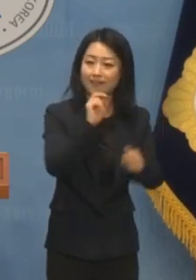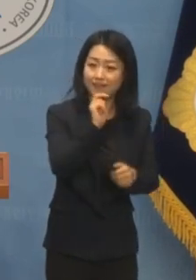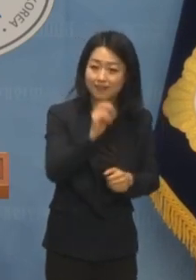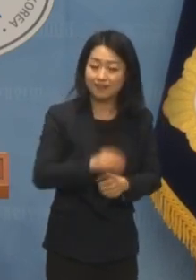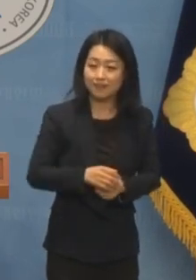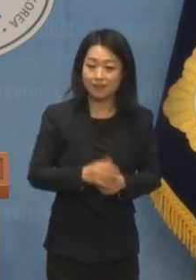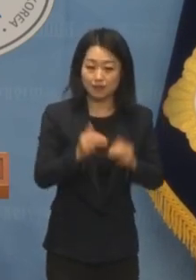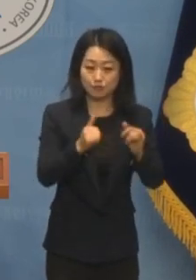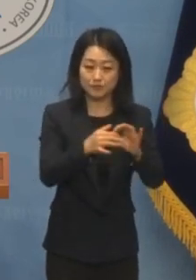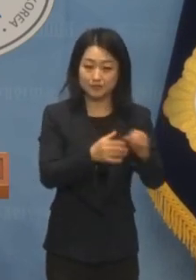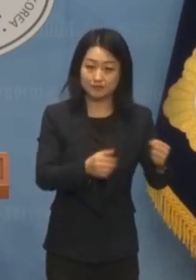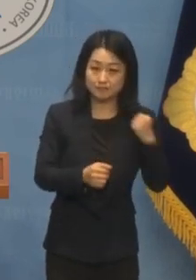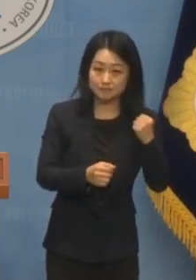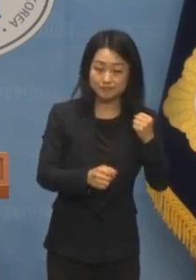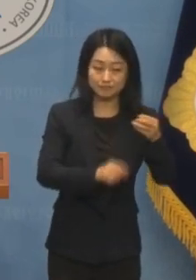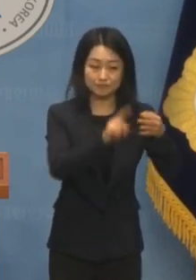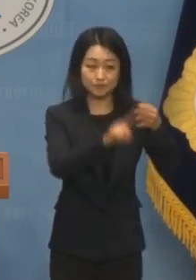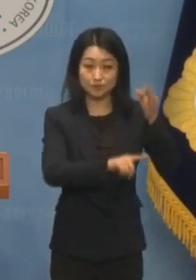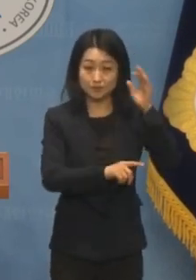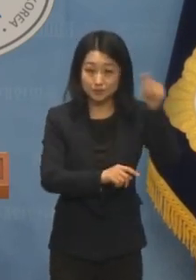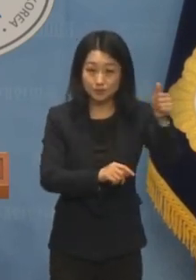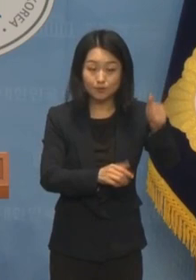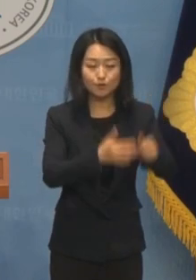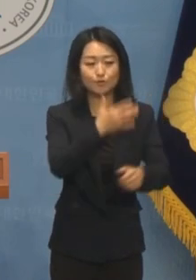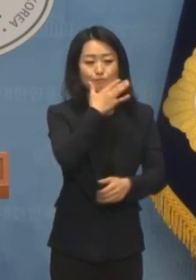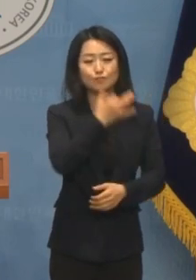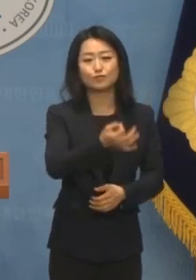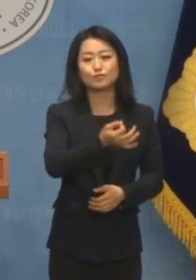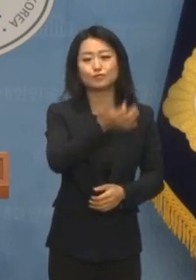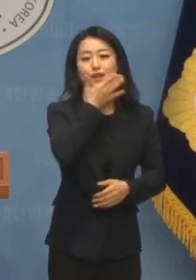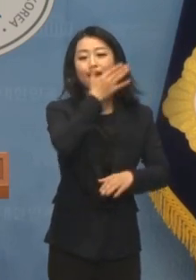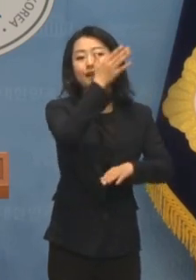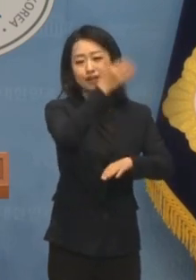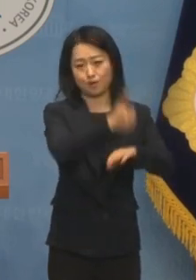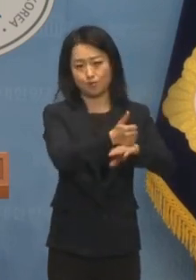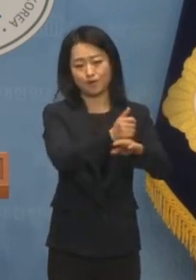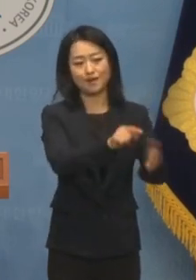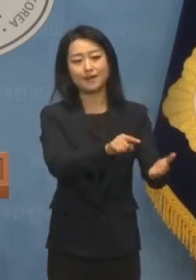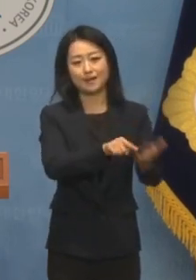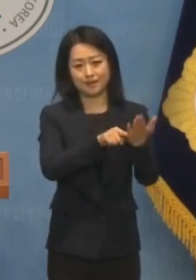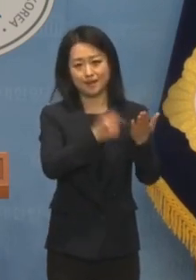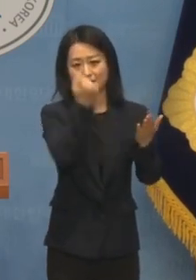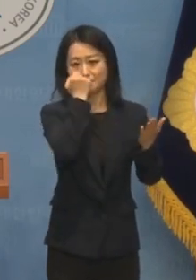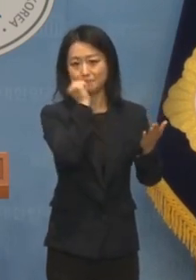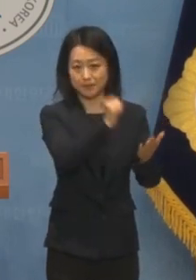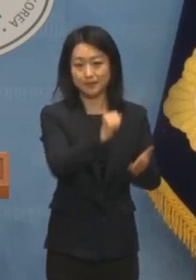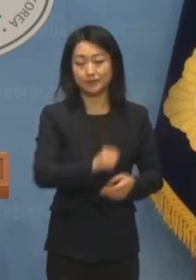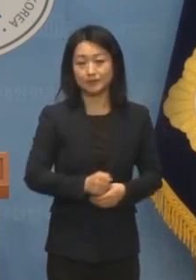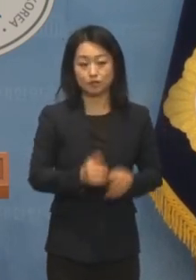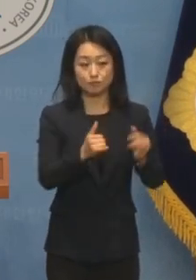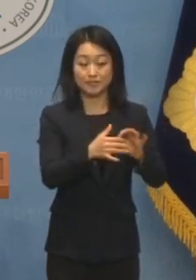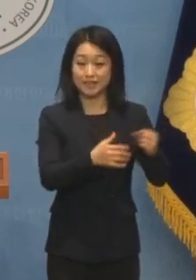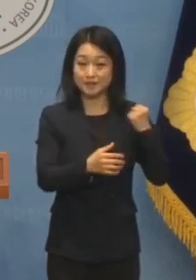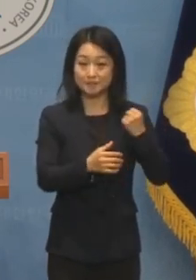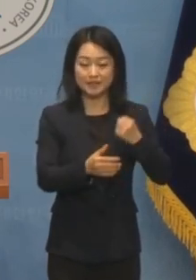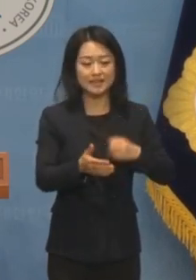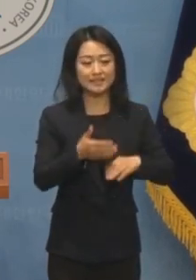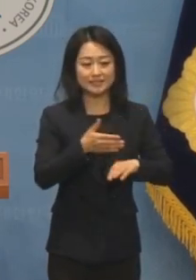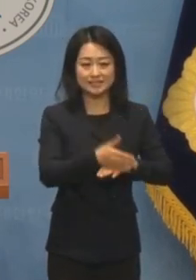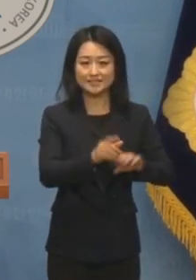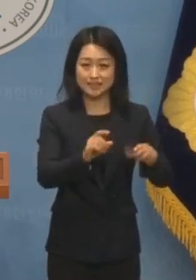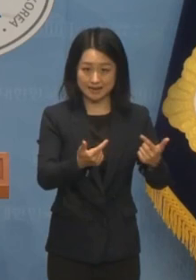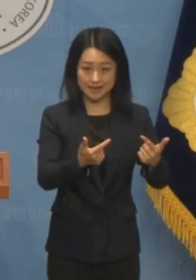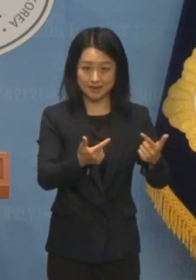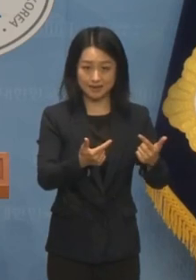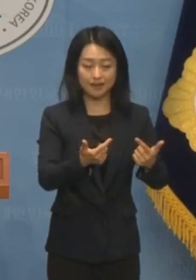국민의힘도 불행한 결말을 맞게 될 겁니다. 국민의힘은 더 늦기 전에 국회로